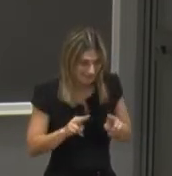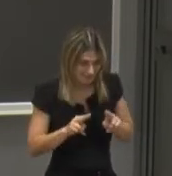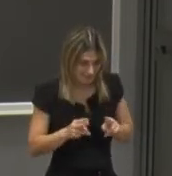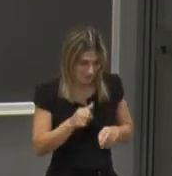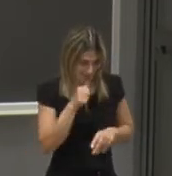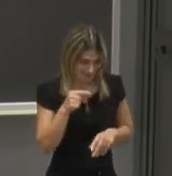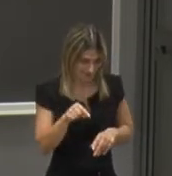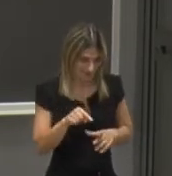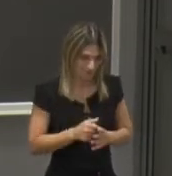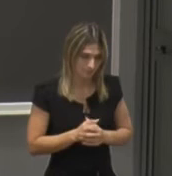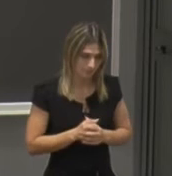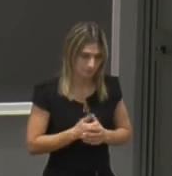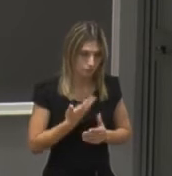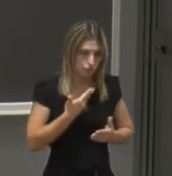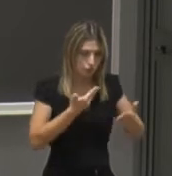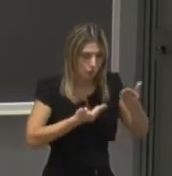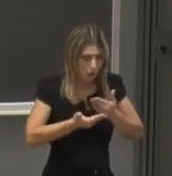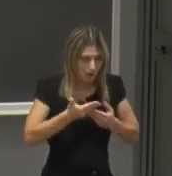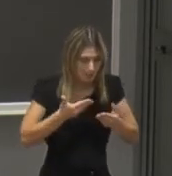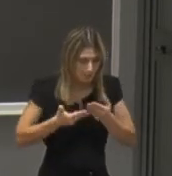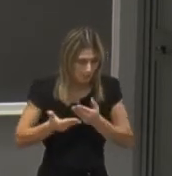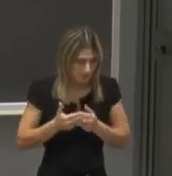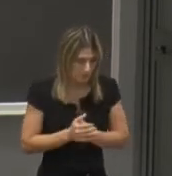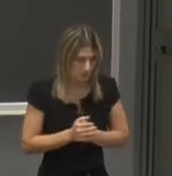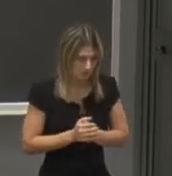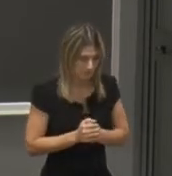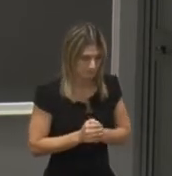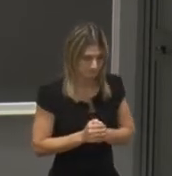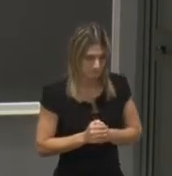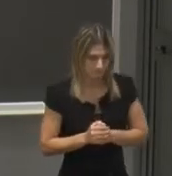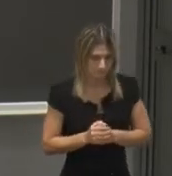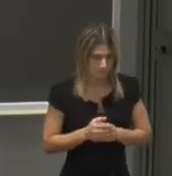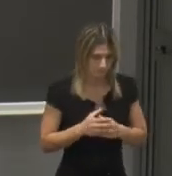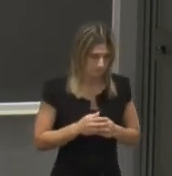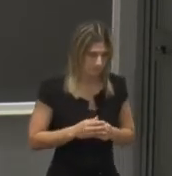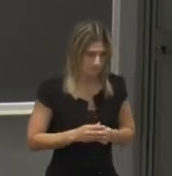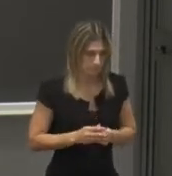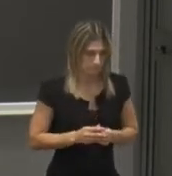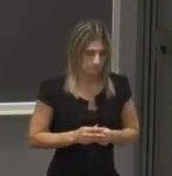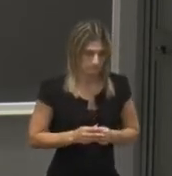abbiamo collaborazioni con